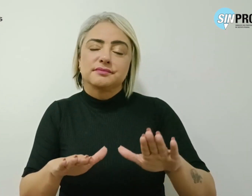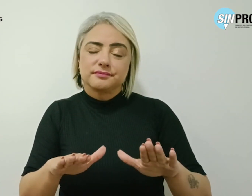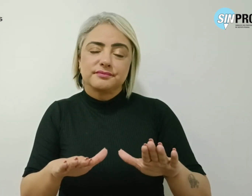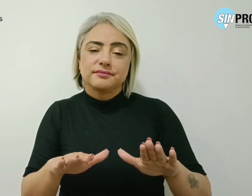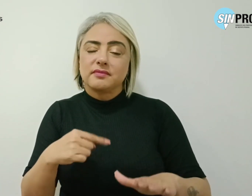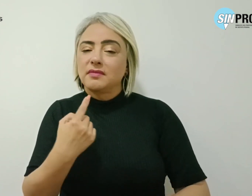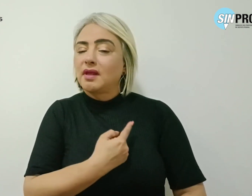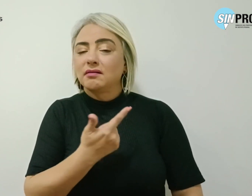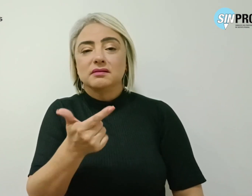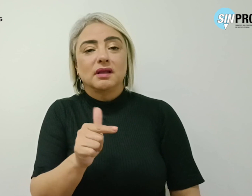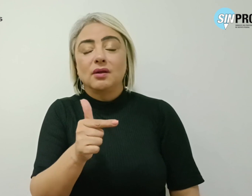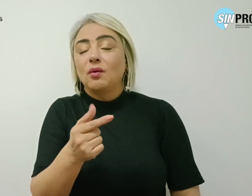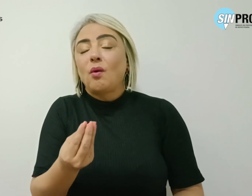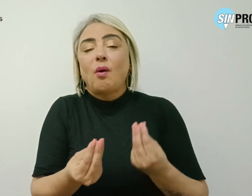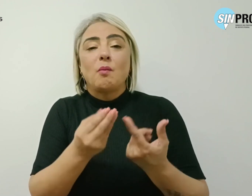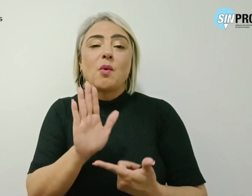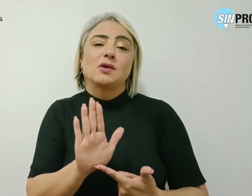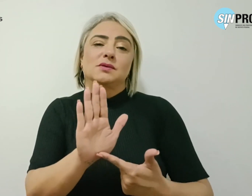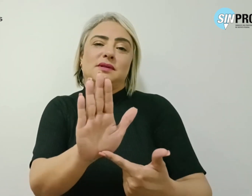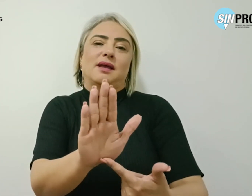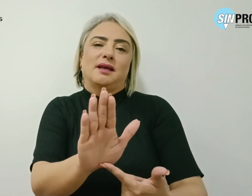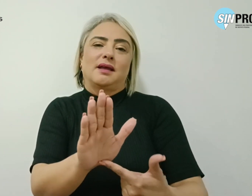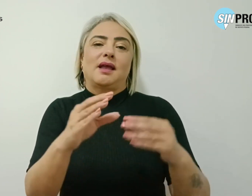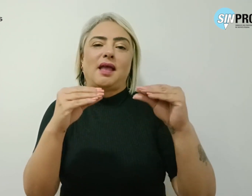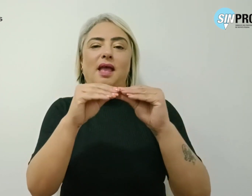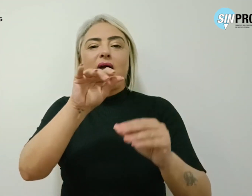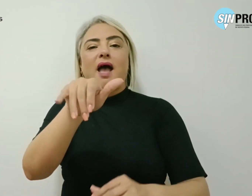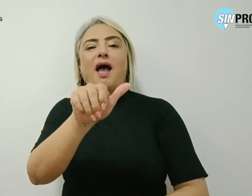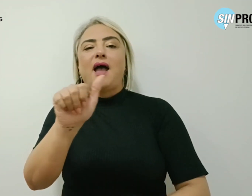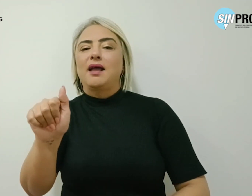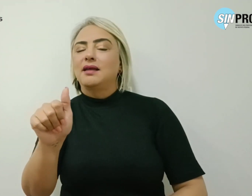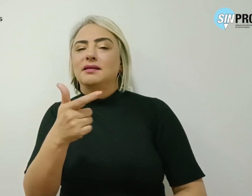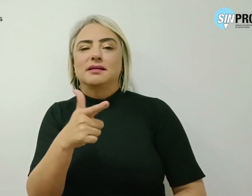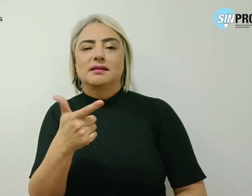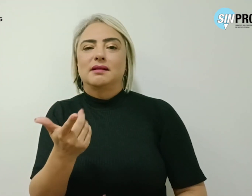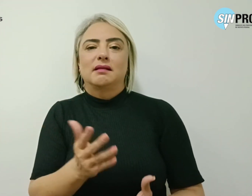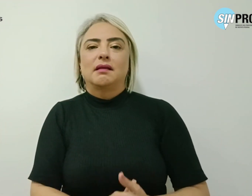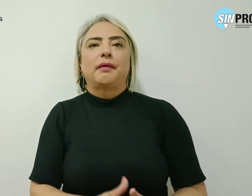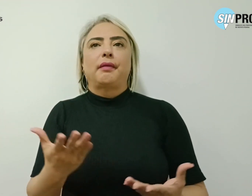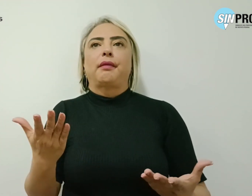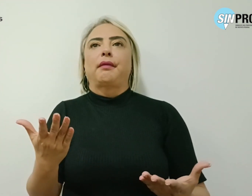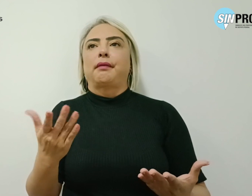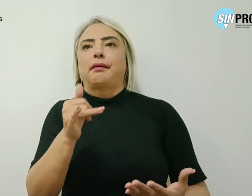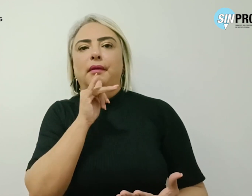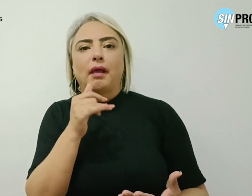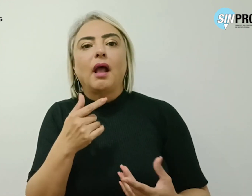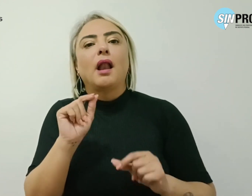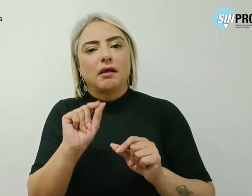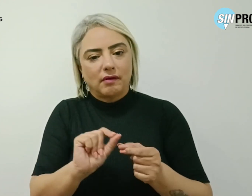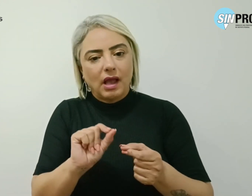gente não tem como ajudar. A EJA não vai funcionar por osmose, ela vai funcionar se